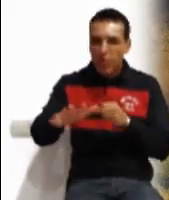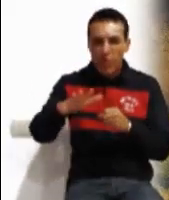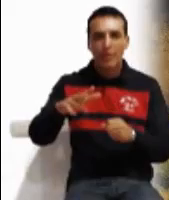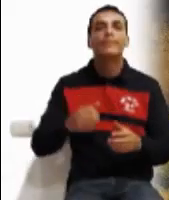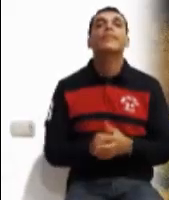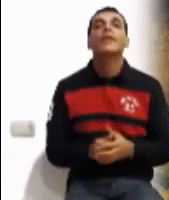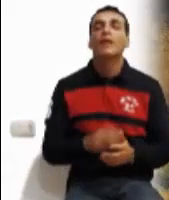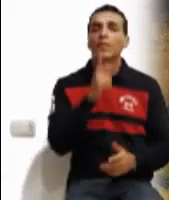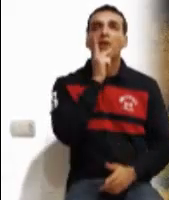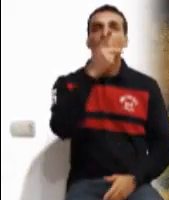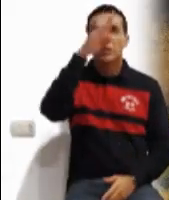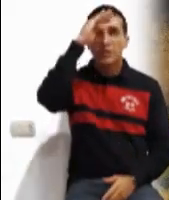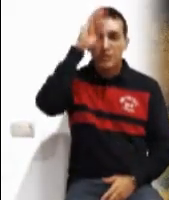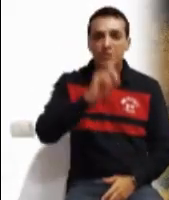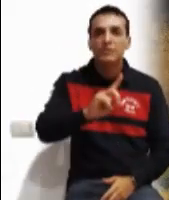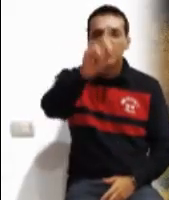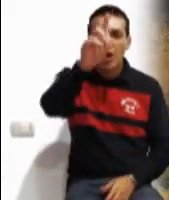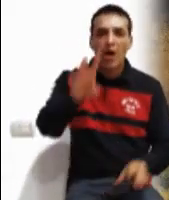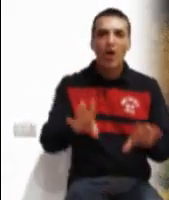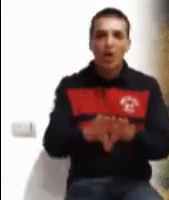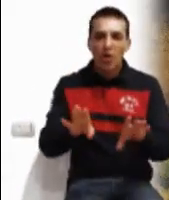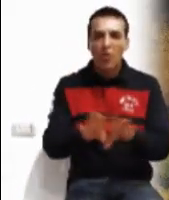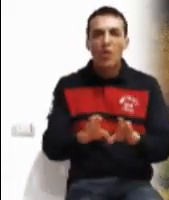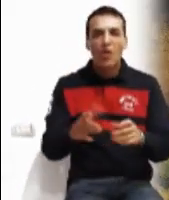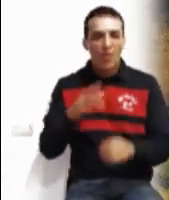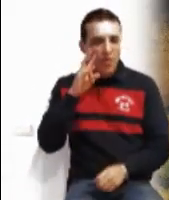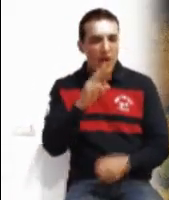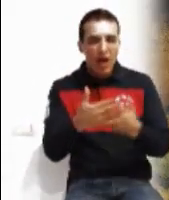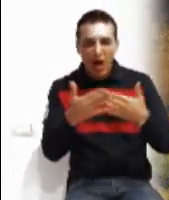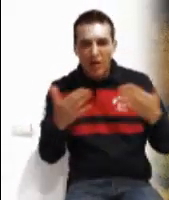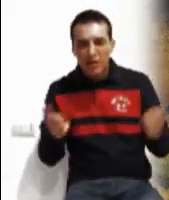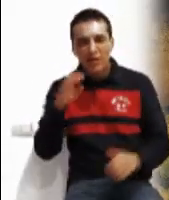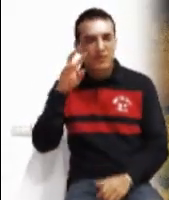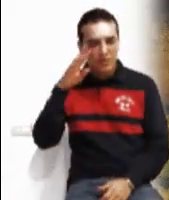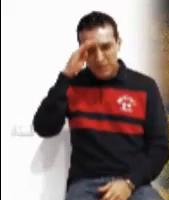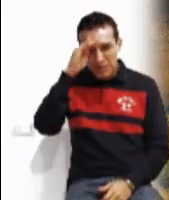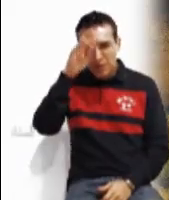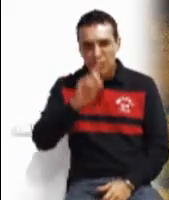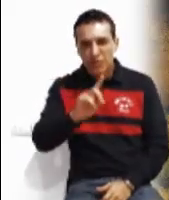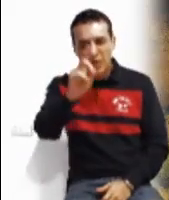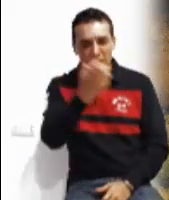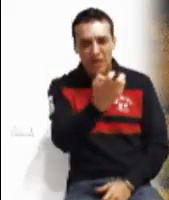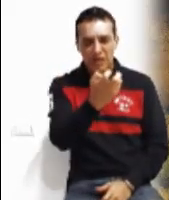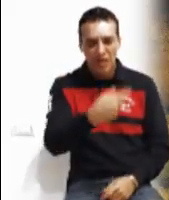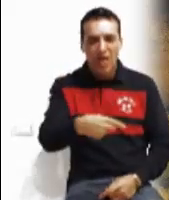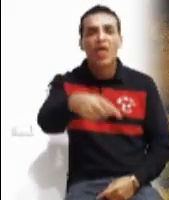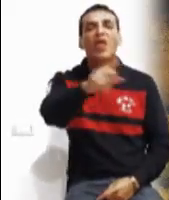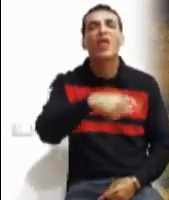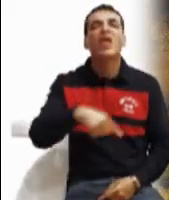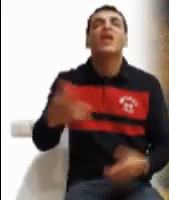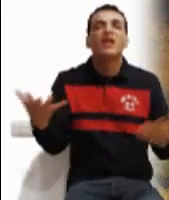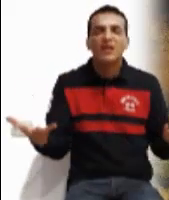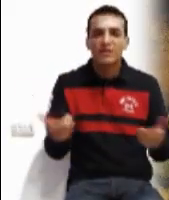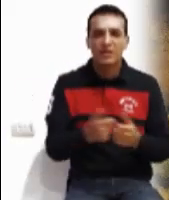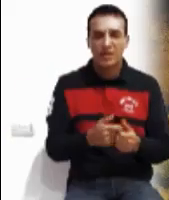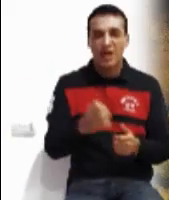¿Cómo descubrir al Señor en estos días? Se ha iniciado la cuesta de enero Y